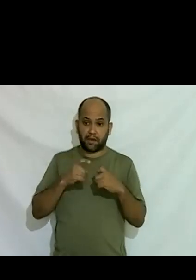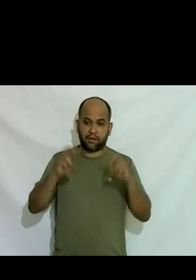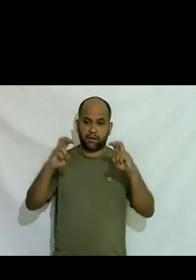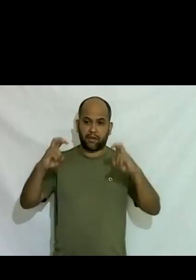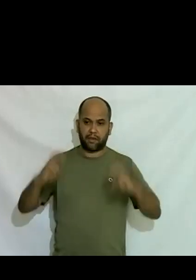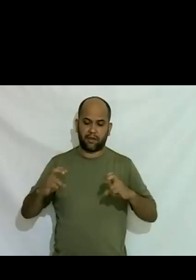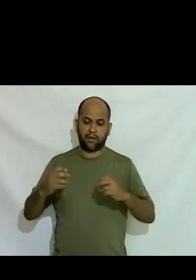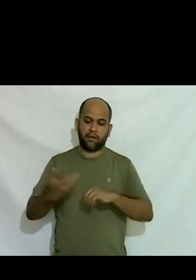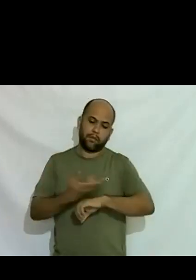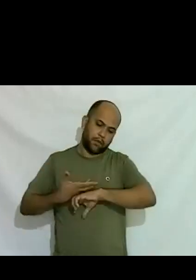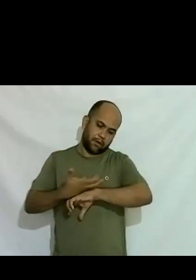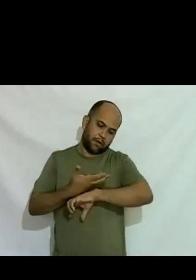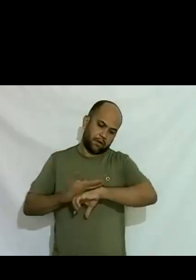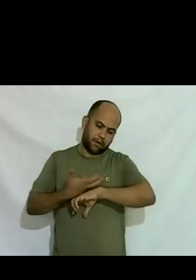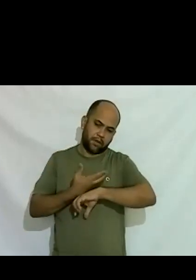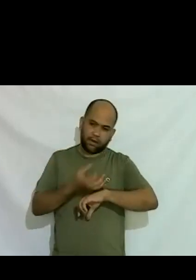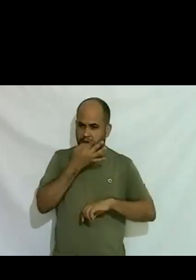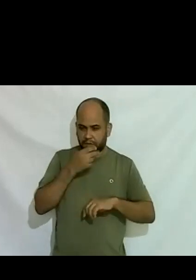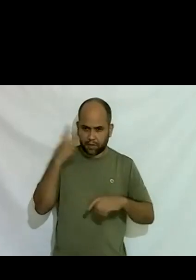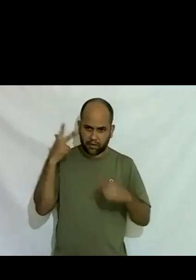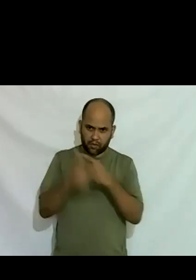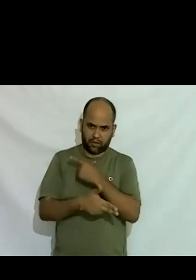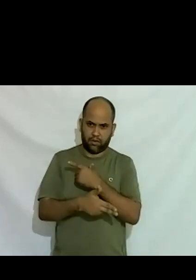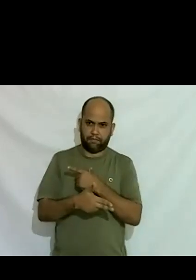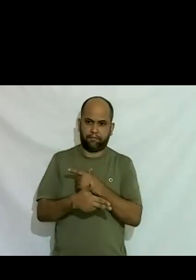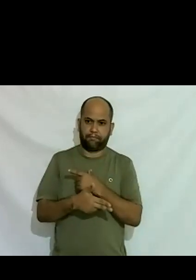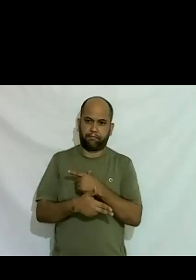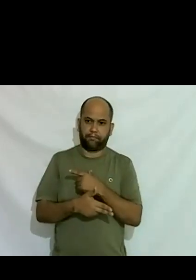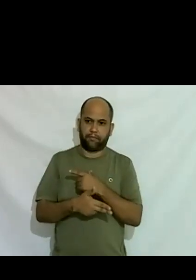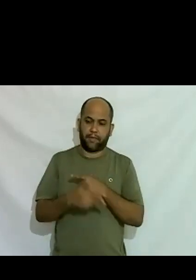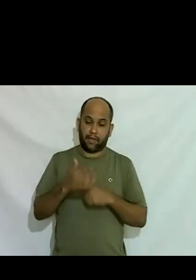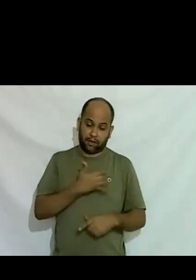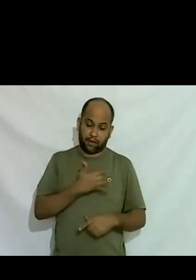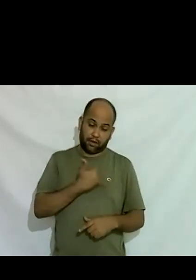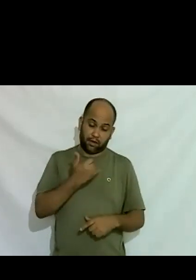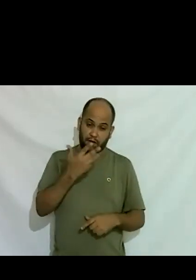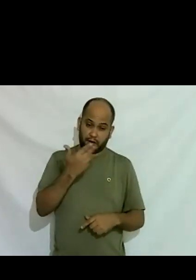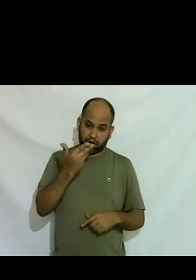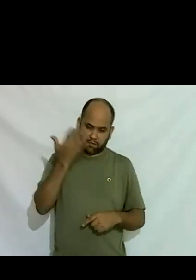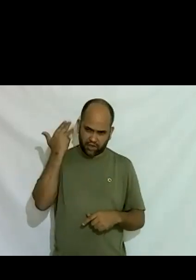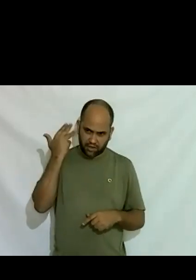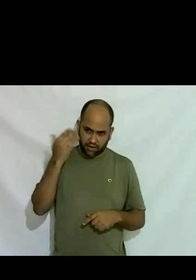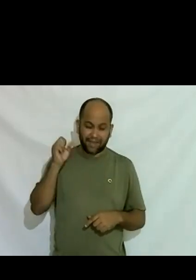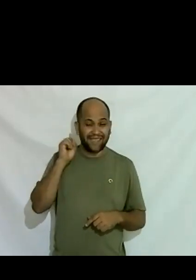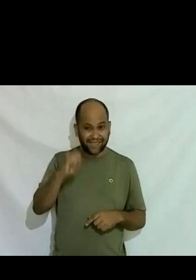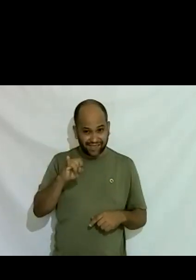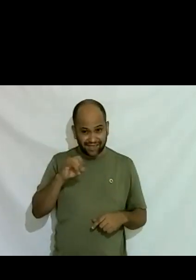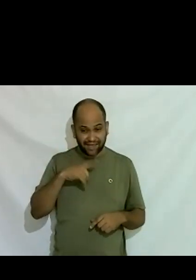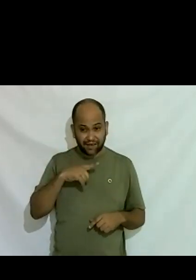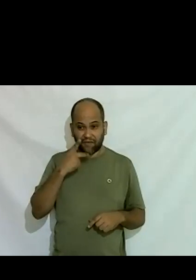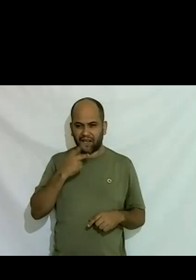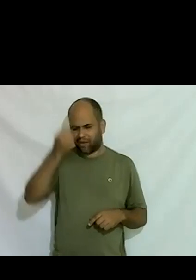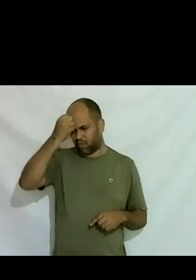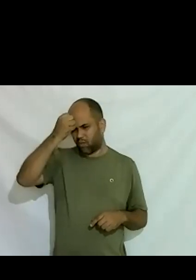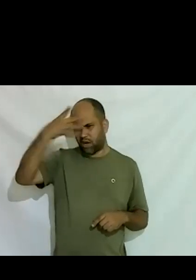convencendo a parar de me harmonizar com 13 anos se eu tivesse dito não quero saber